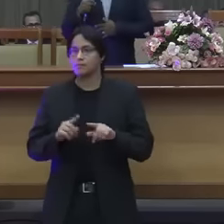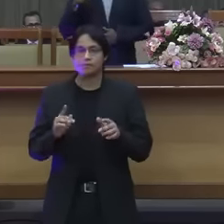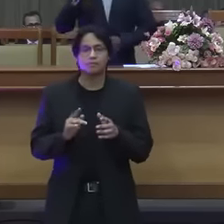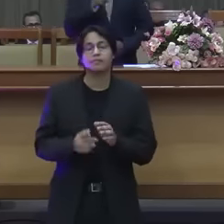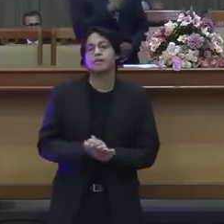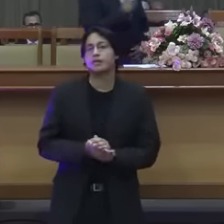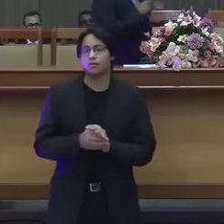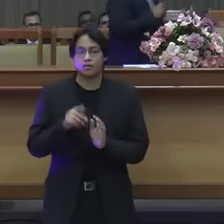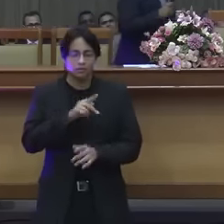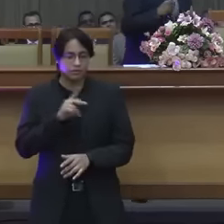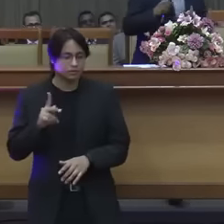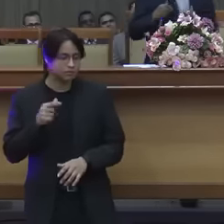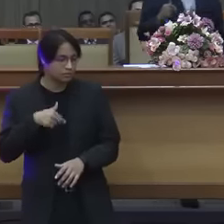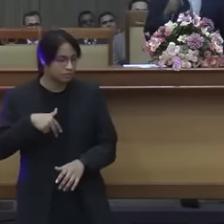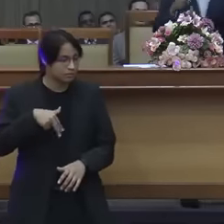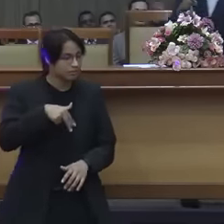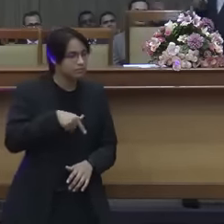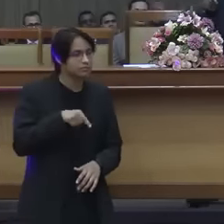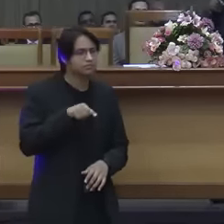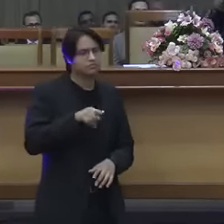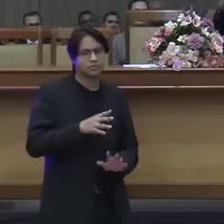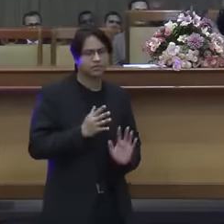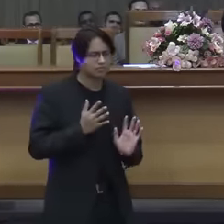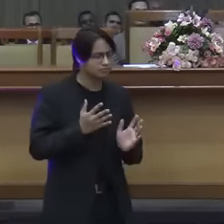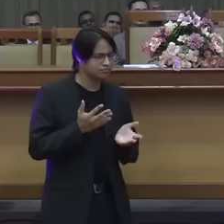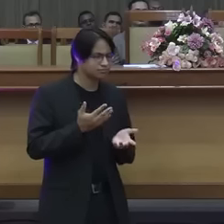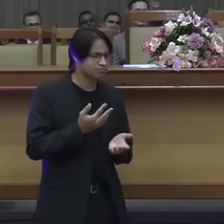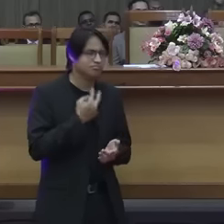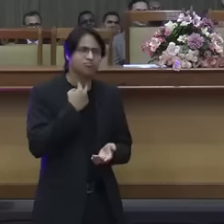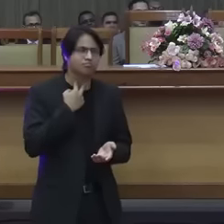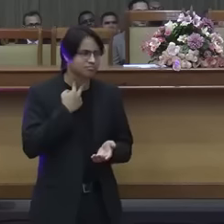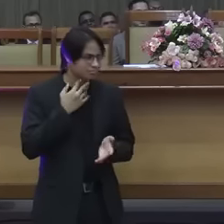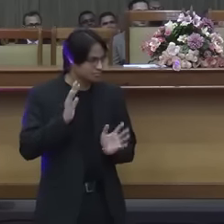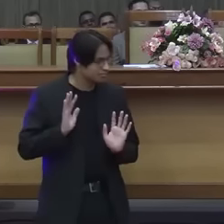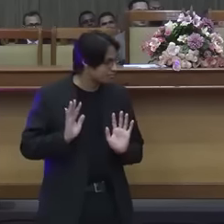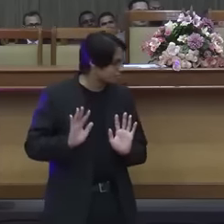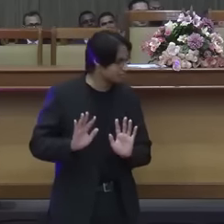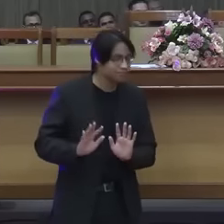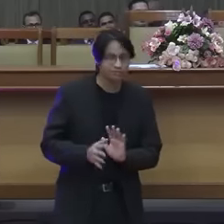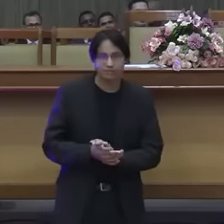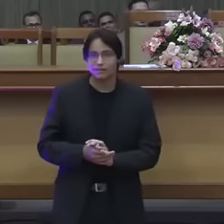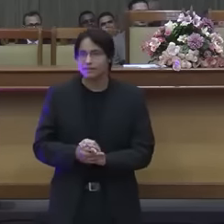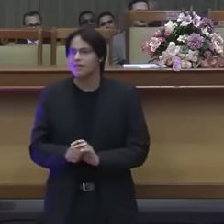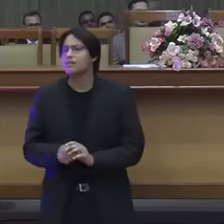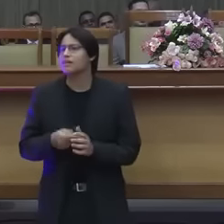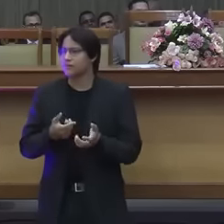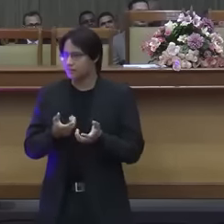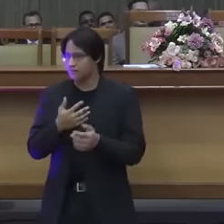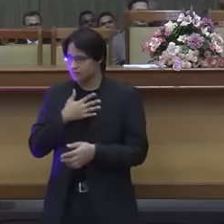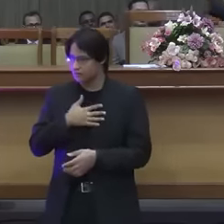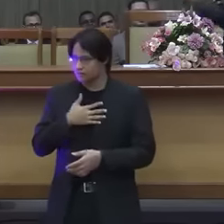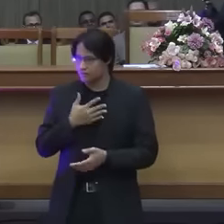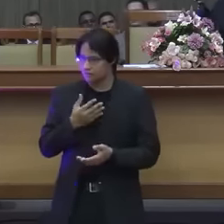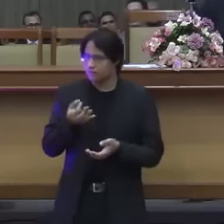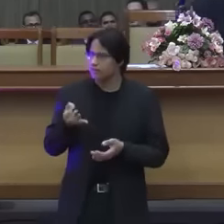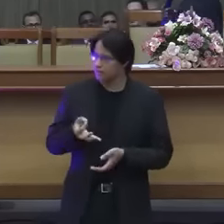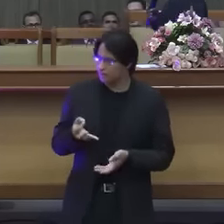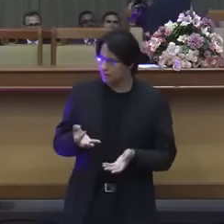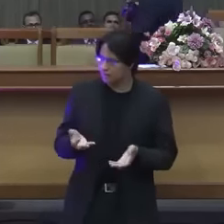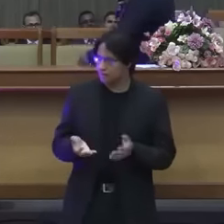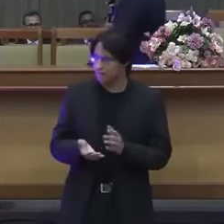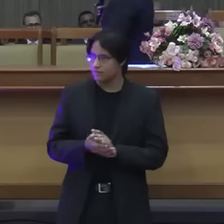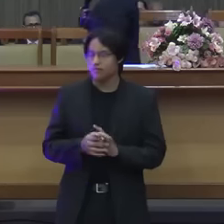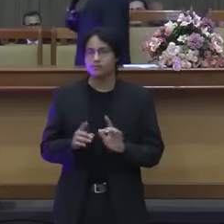pastor não posso me sujar aí passou aí passou o vice-presidente do pastor é assim que o Gordon Phil traz aí ele disse que passou o